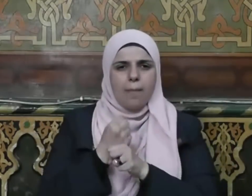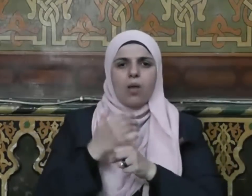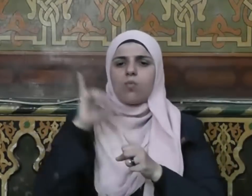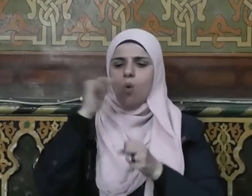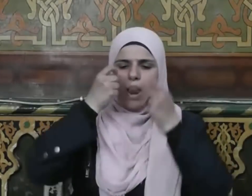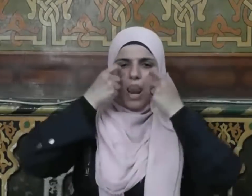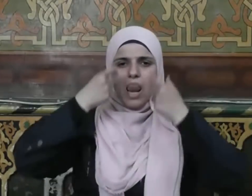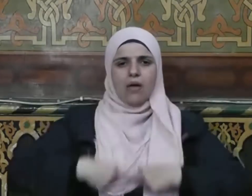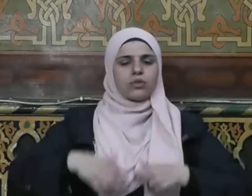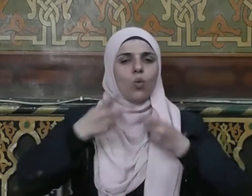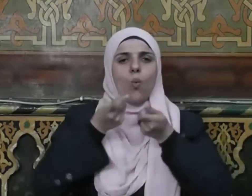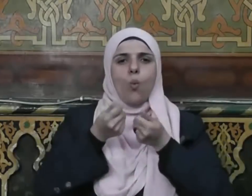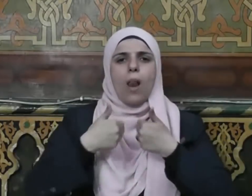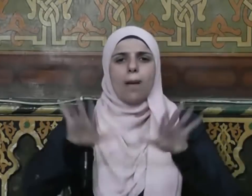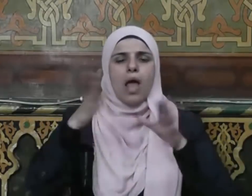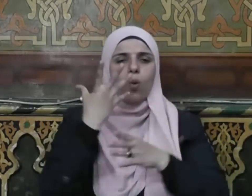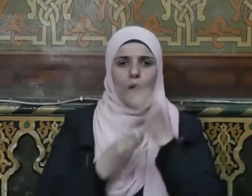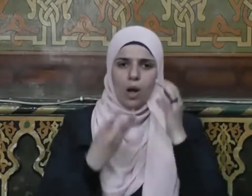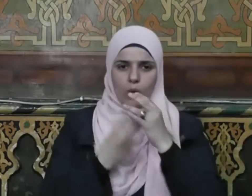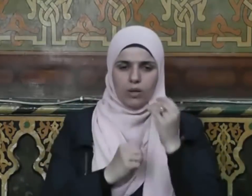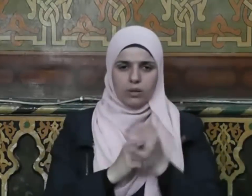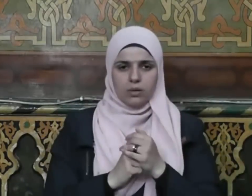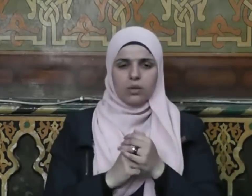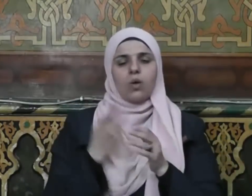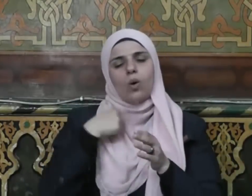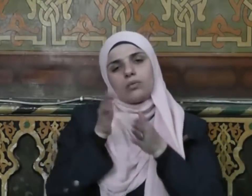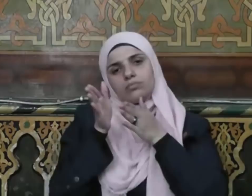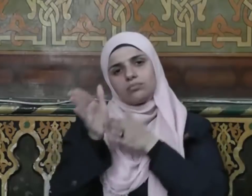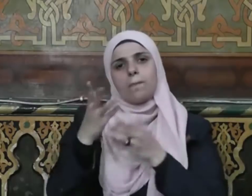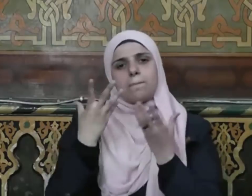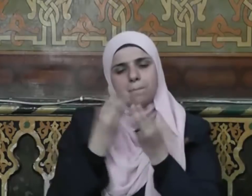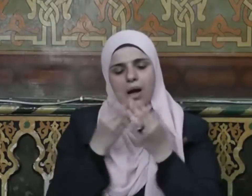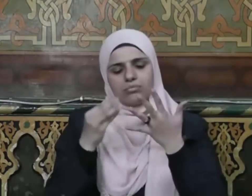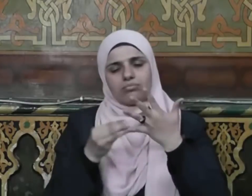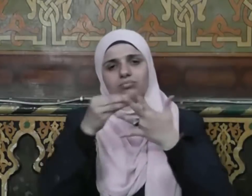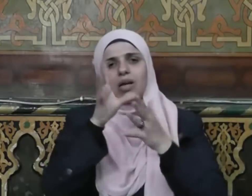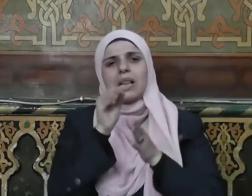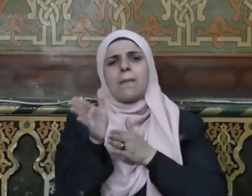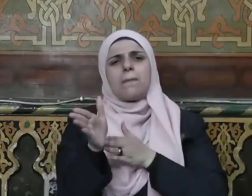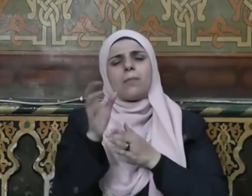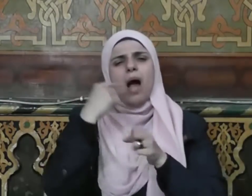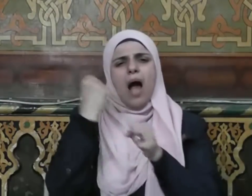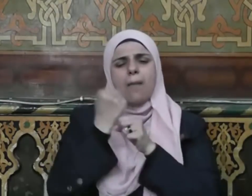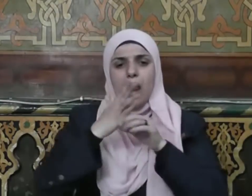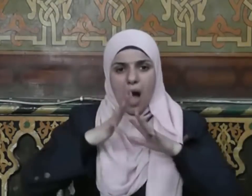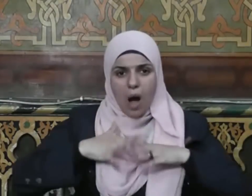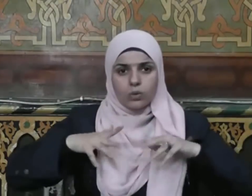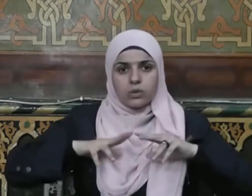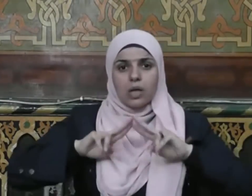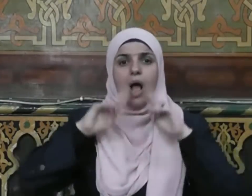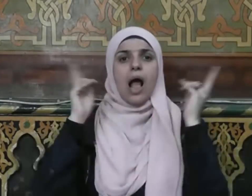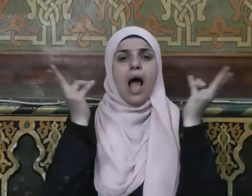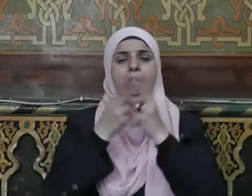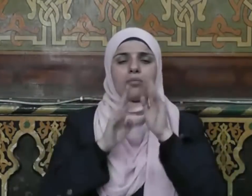والفداء بالنفس والمال والولد ونسير على دربهم من أجل إعمار هذا الكون